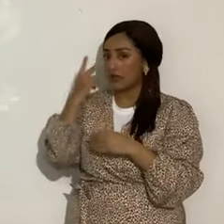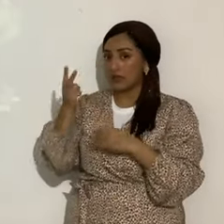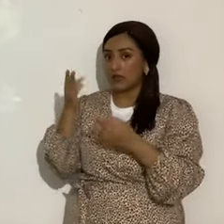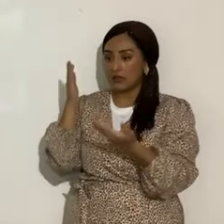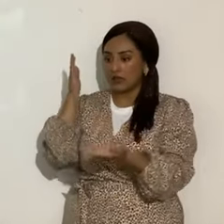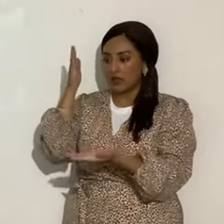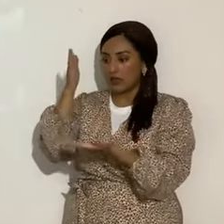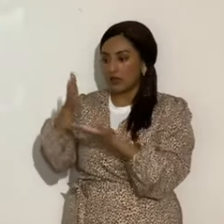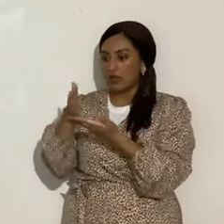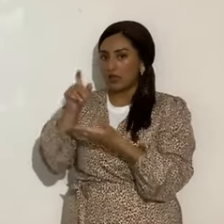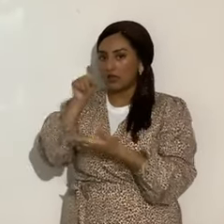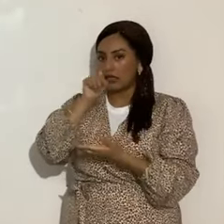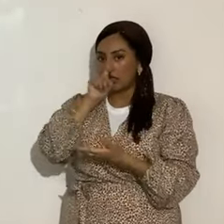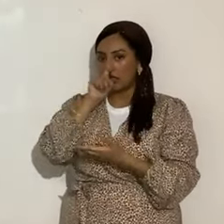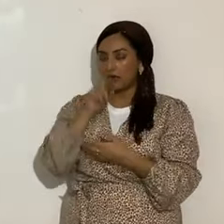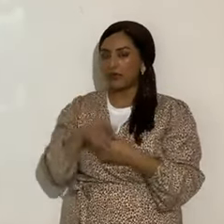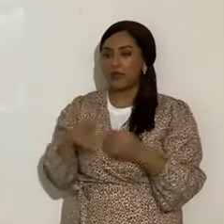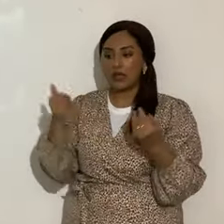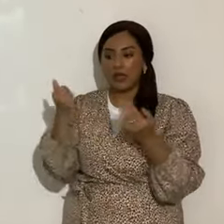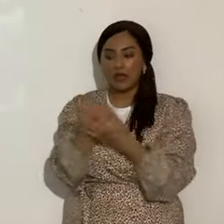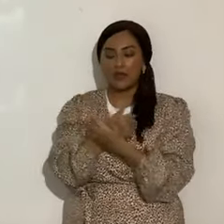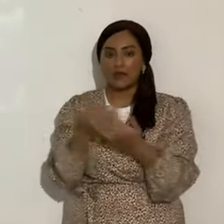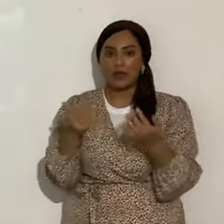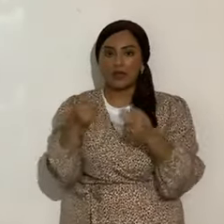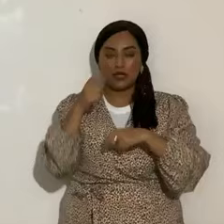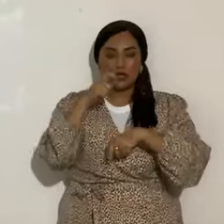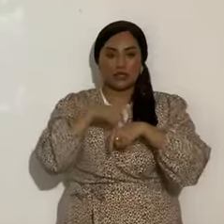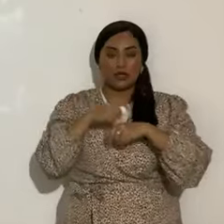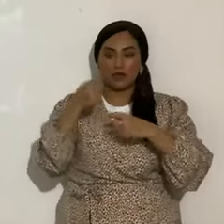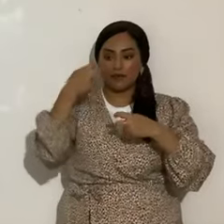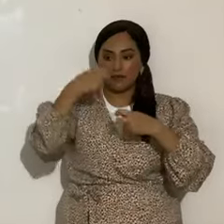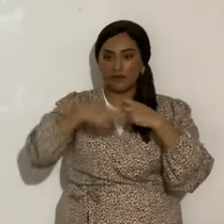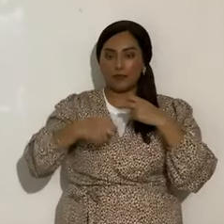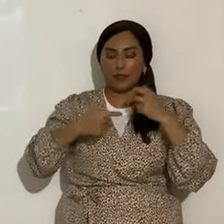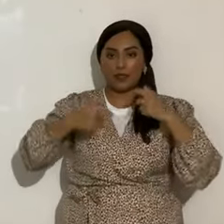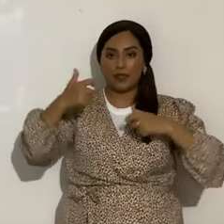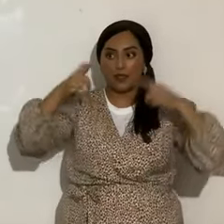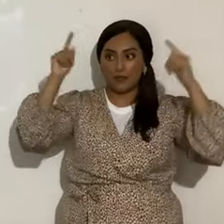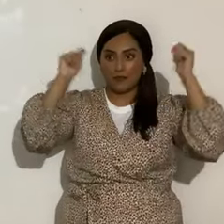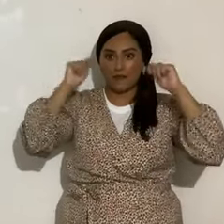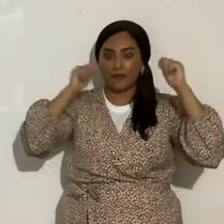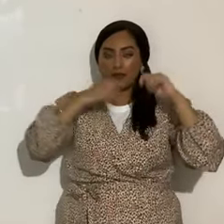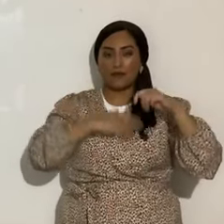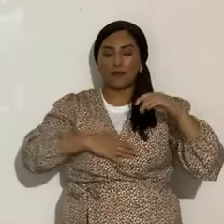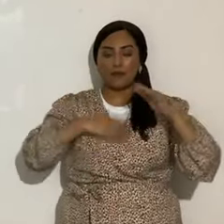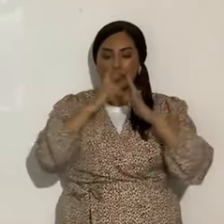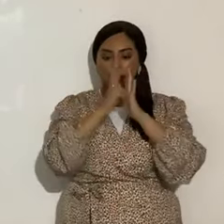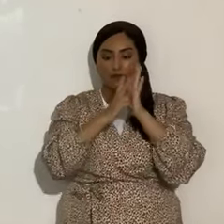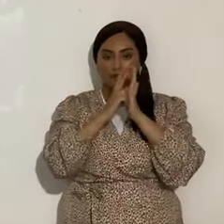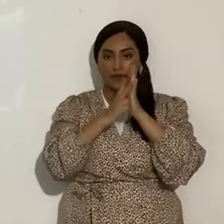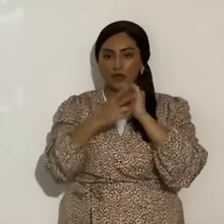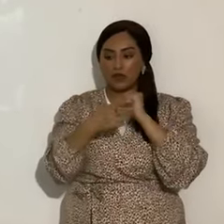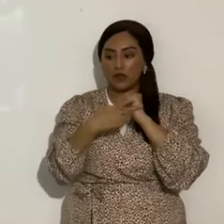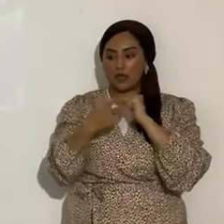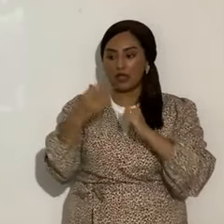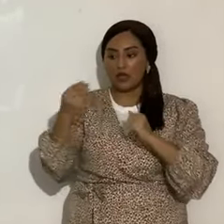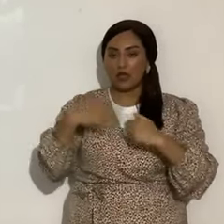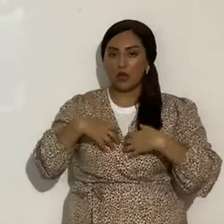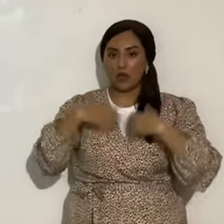la águila. Entonces, todo esto va a ser tiempo de tribulación, gran tribulación, fíjense por favor, y de ira, las